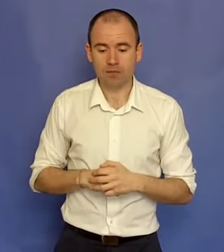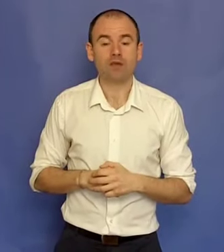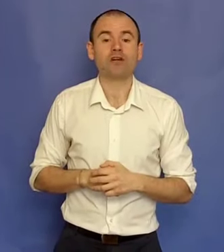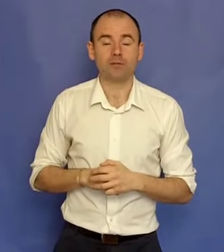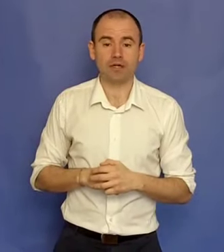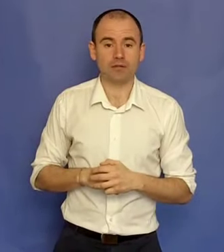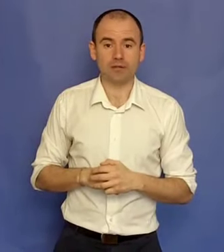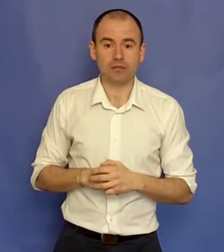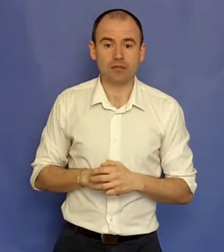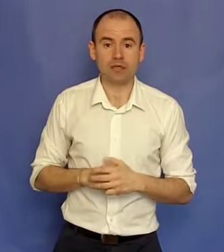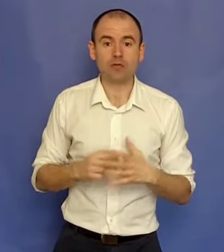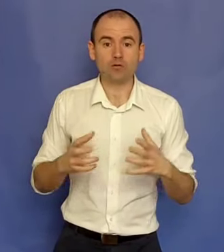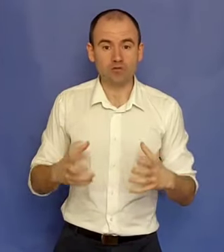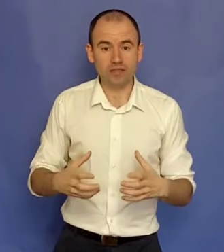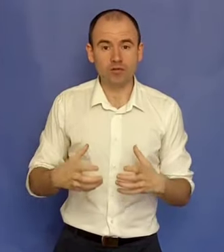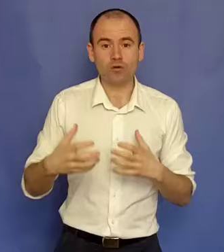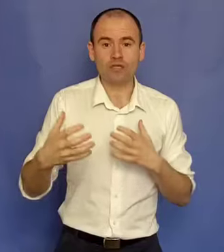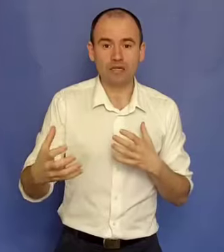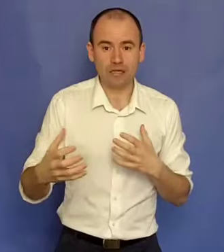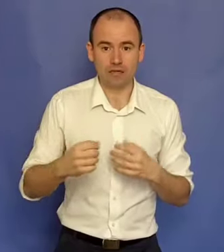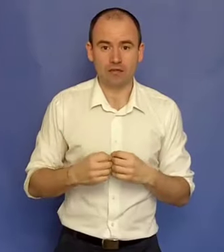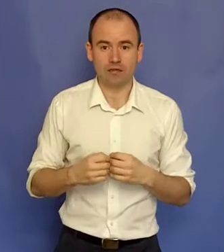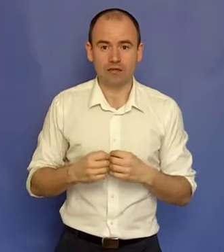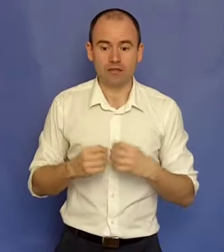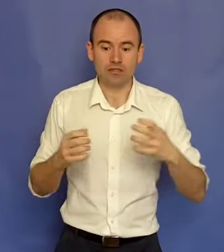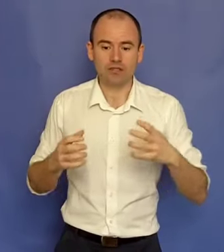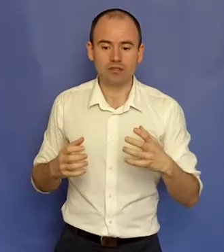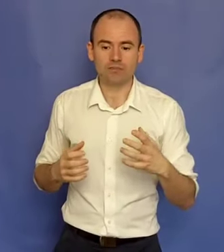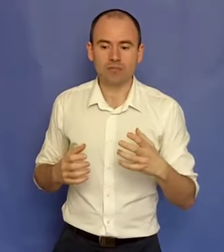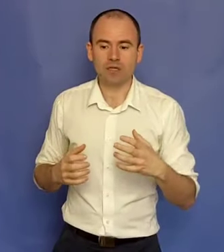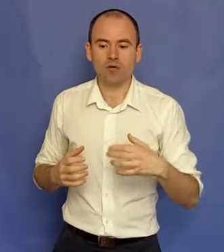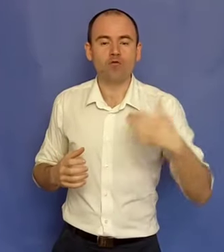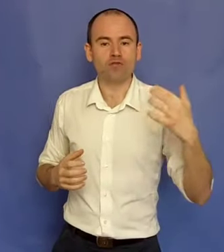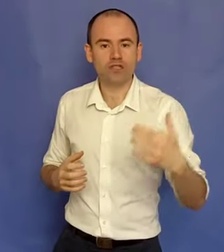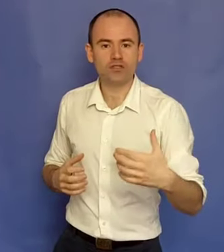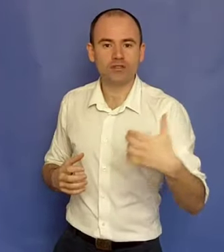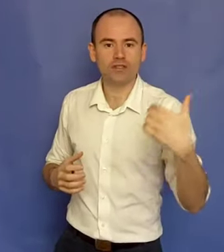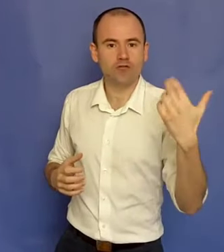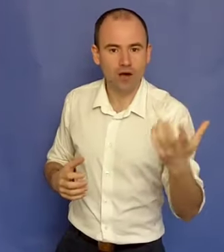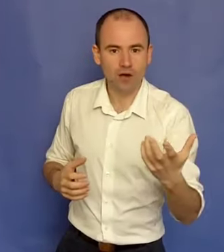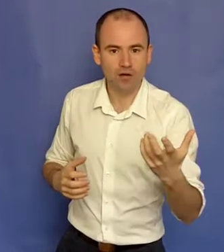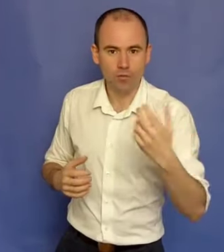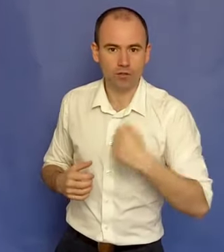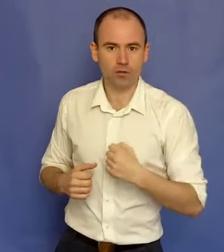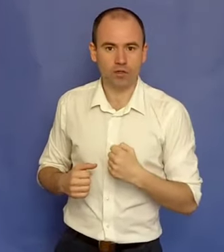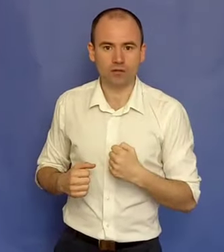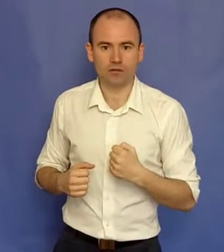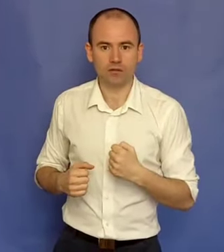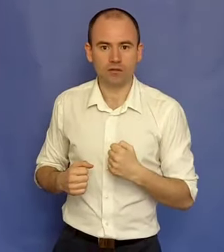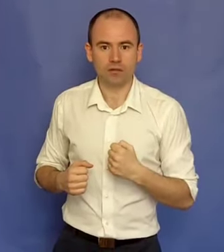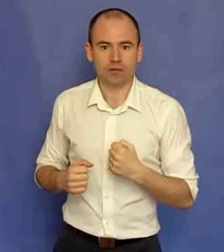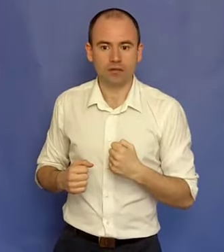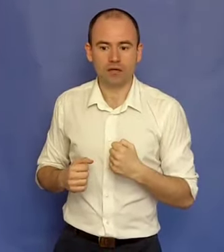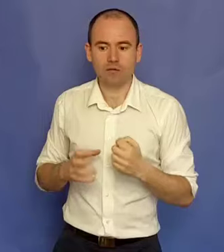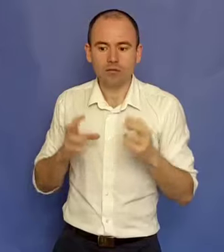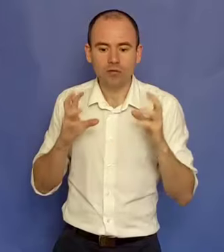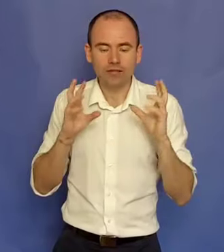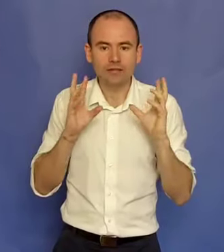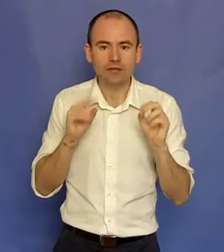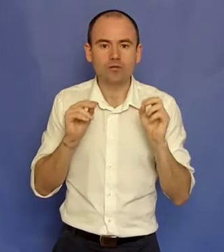faci marketing. Tu vinzi o idee. Încerci să convingi de ceva, o persoană. În momentul în ai deschis